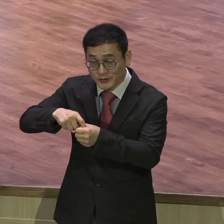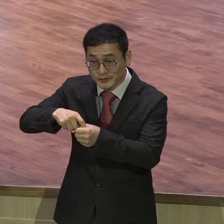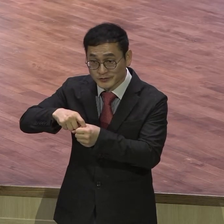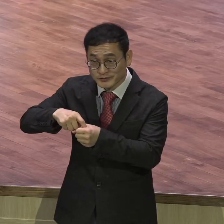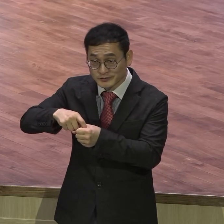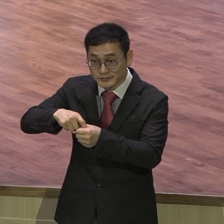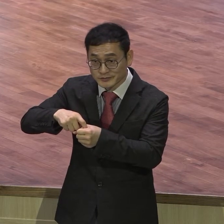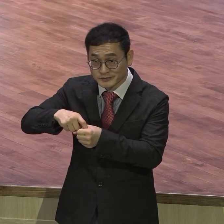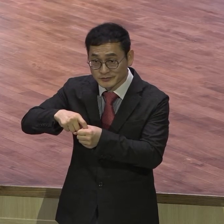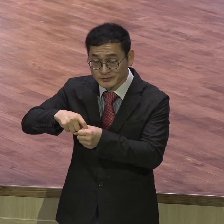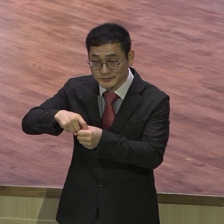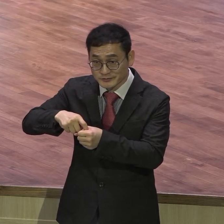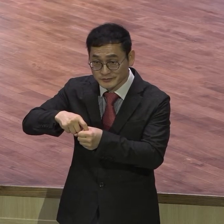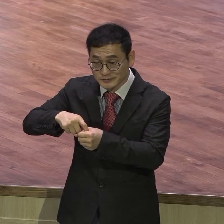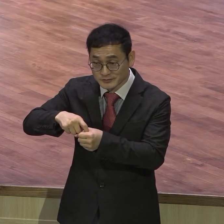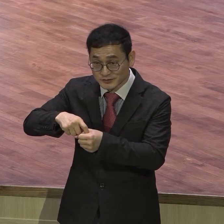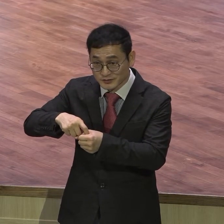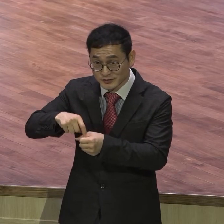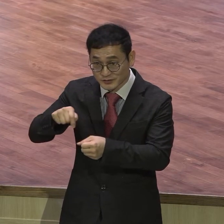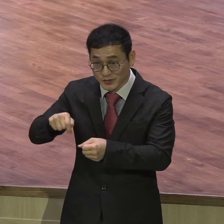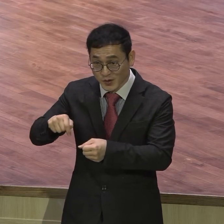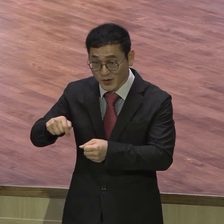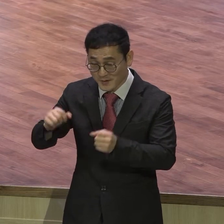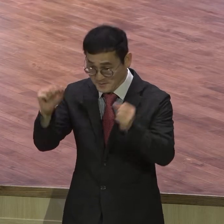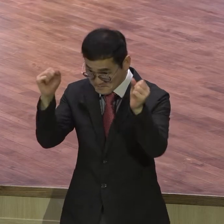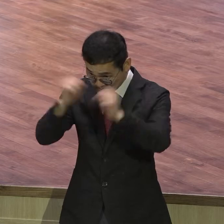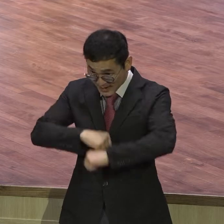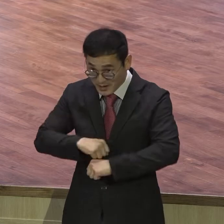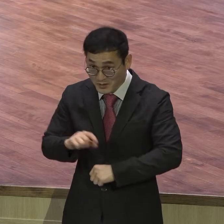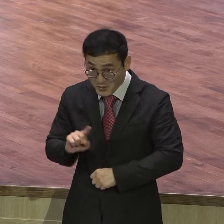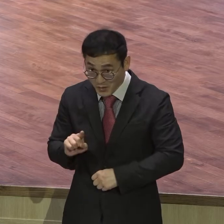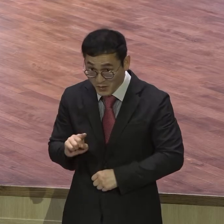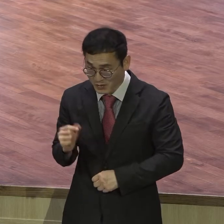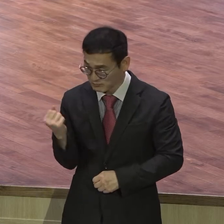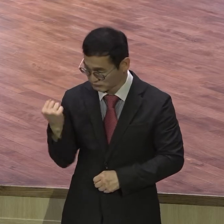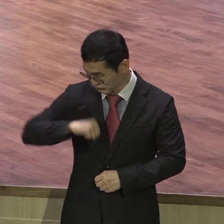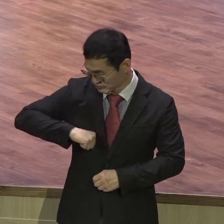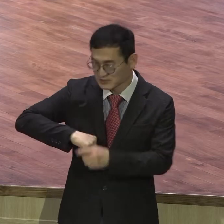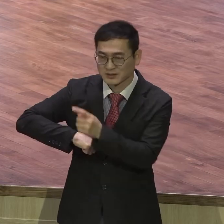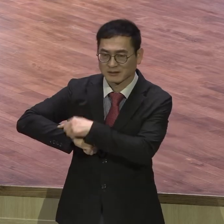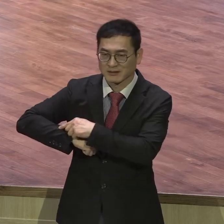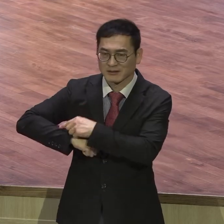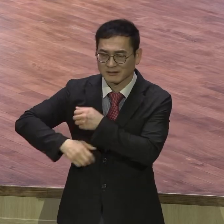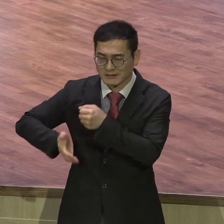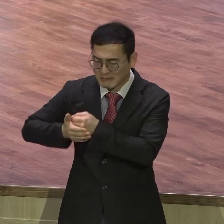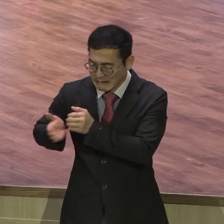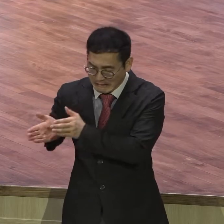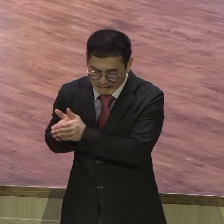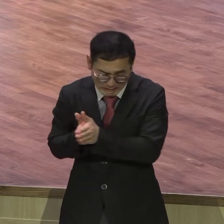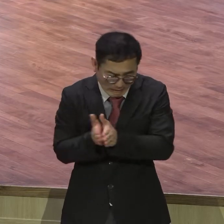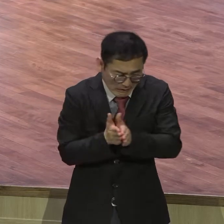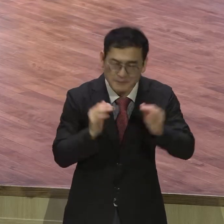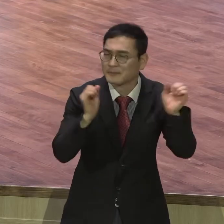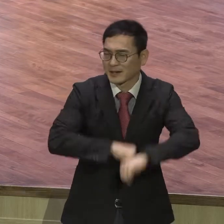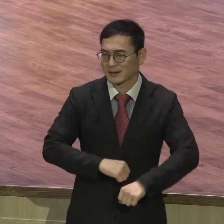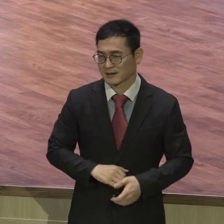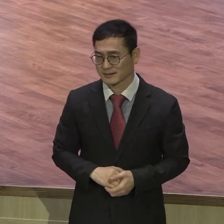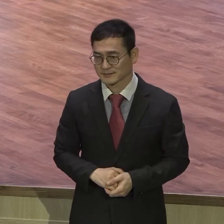최고의 악수예요. 최악의 악수 불순종 비판하고 판단하고 부정지기만